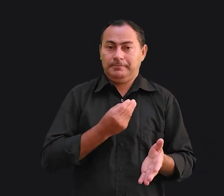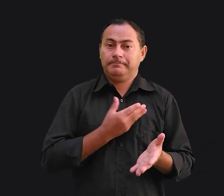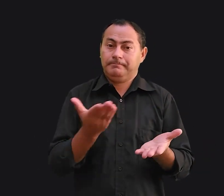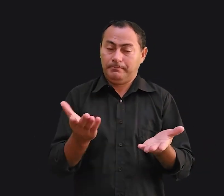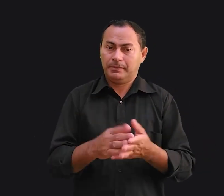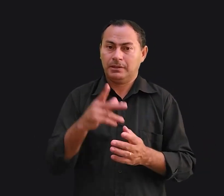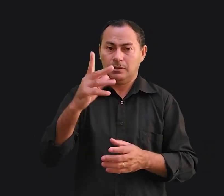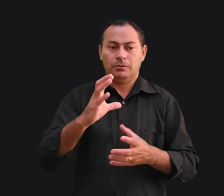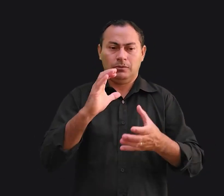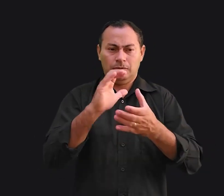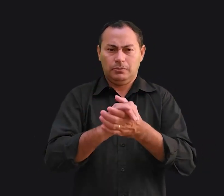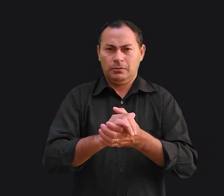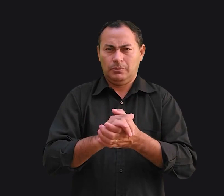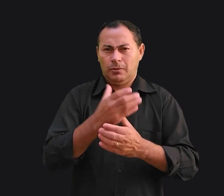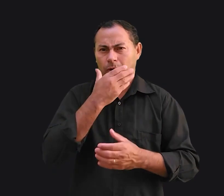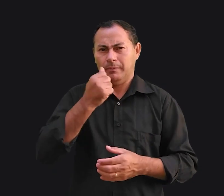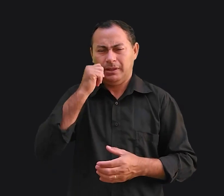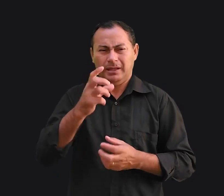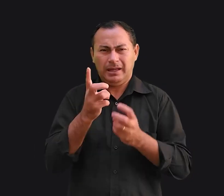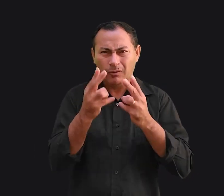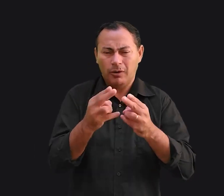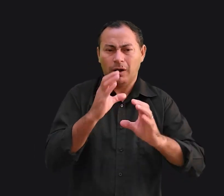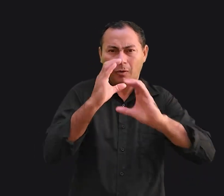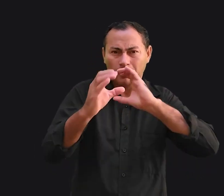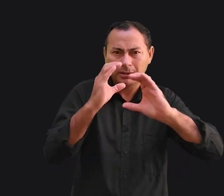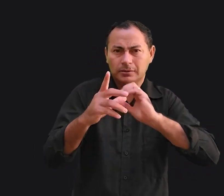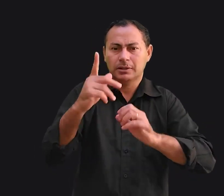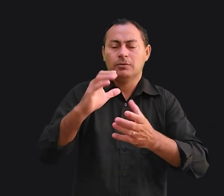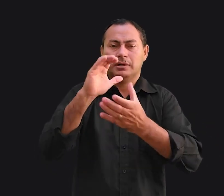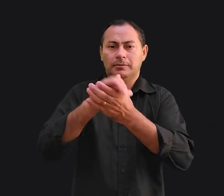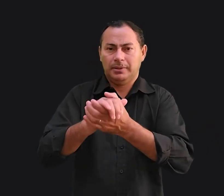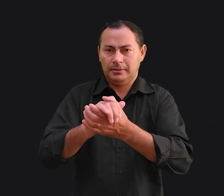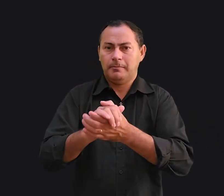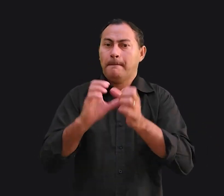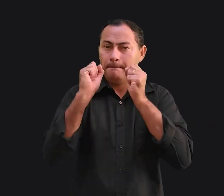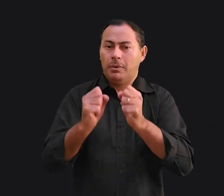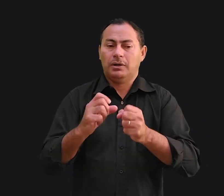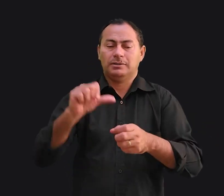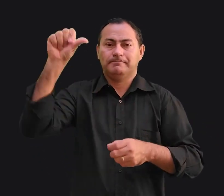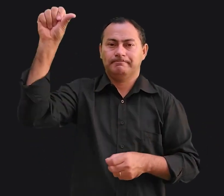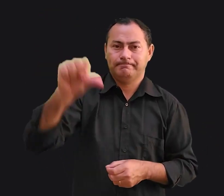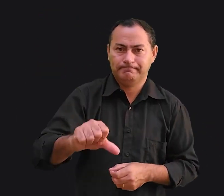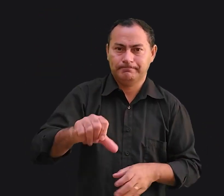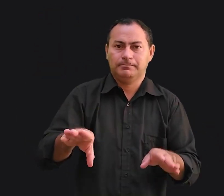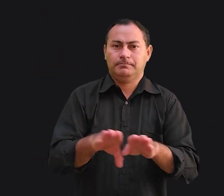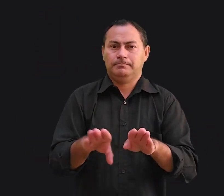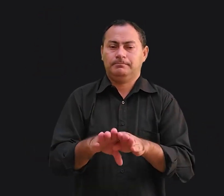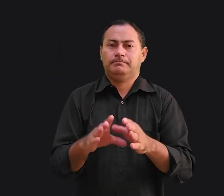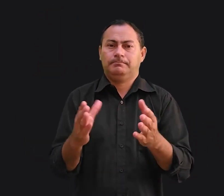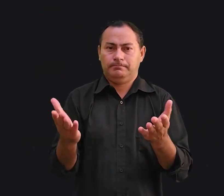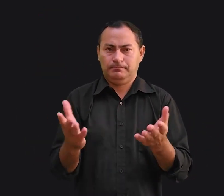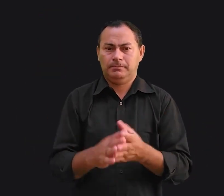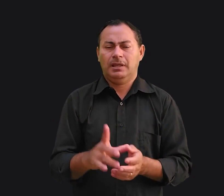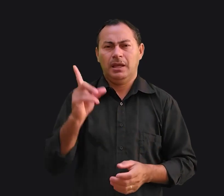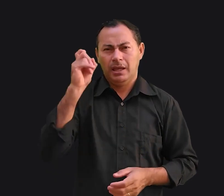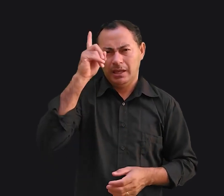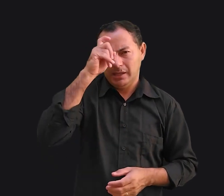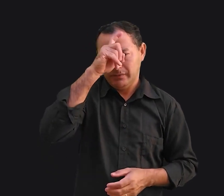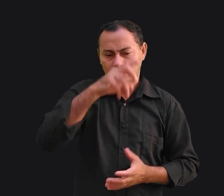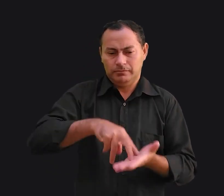Se seu cônjuge é uma pessoa assim, a comunicação do seu casamento pode estar sendo prejudicada. É muito difícil manter